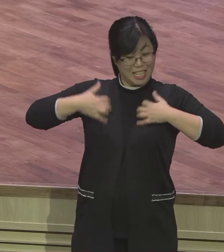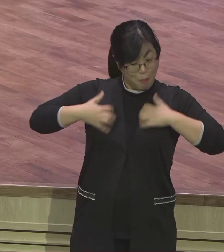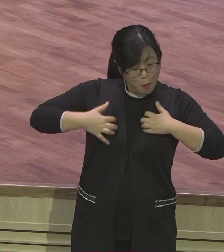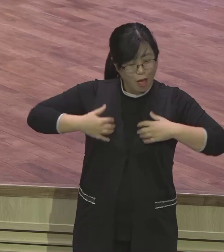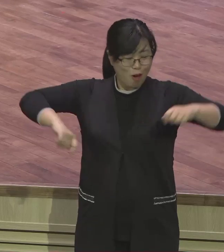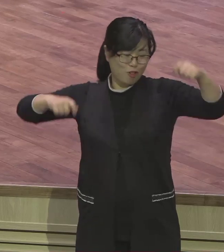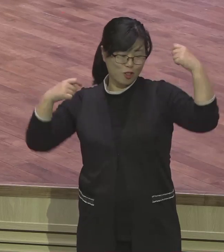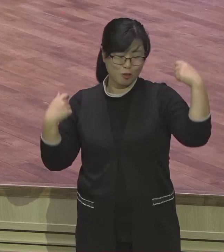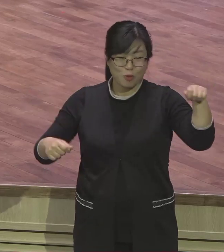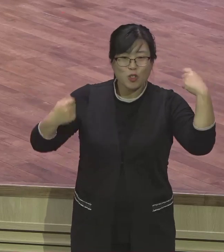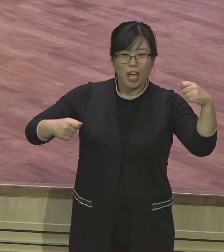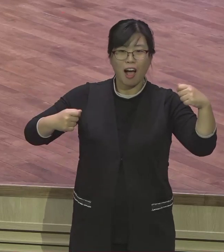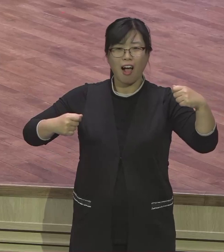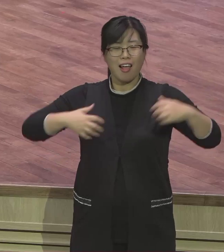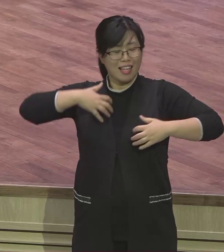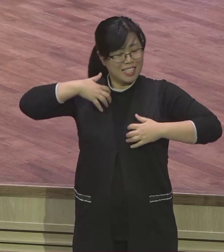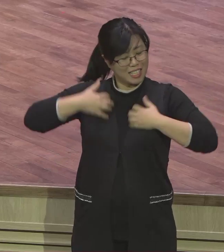기뻄으로 뛰놀게 한다.